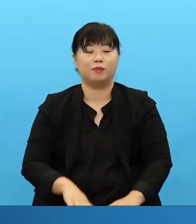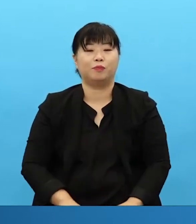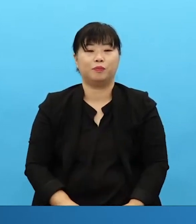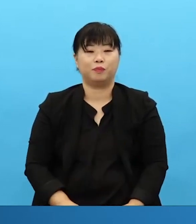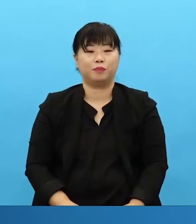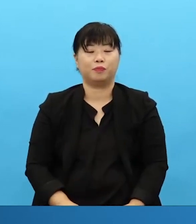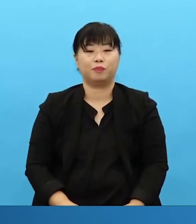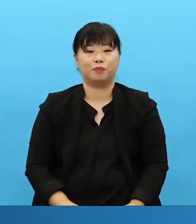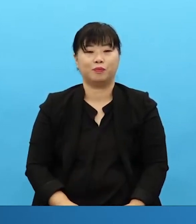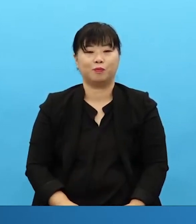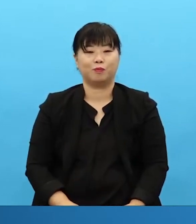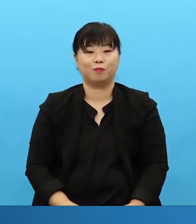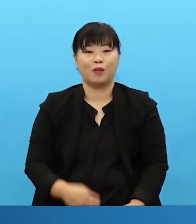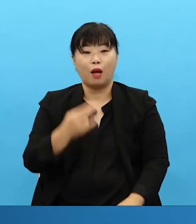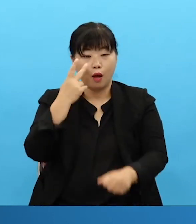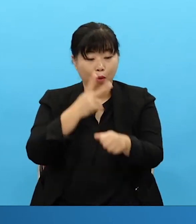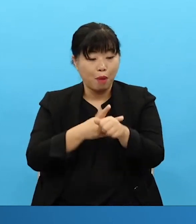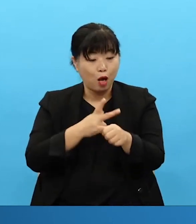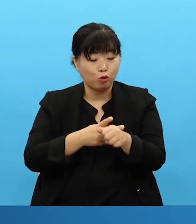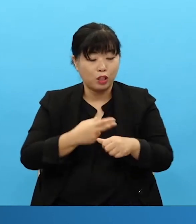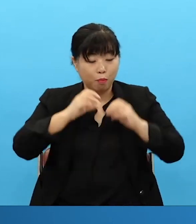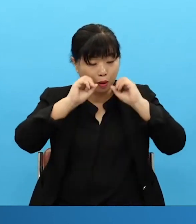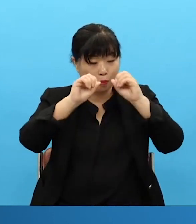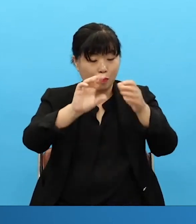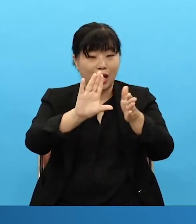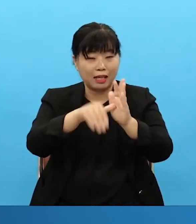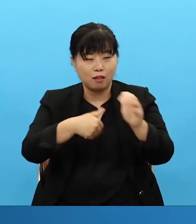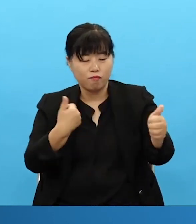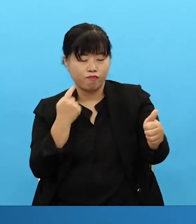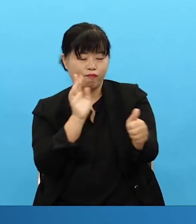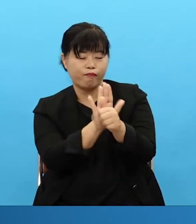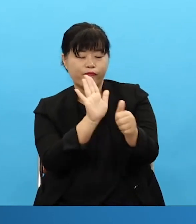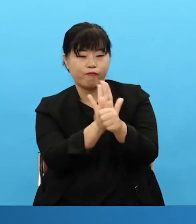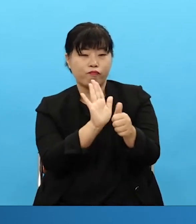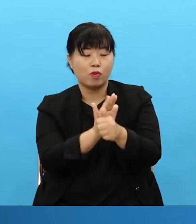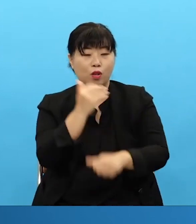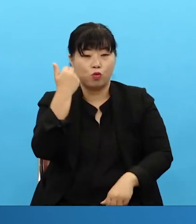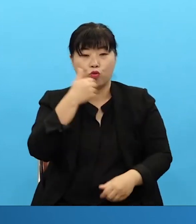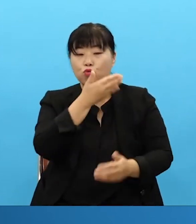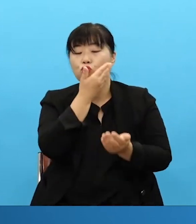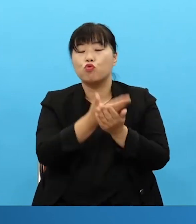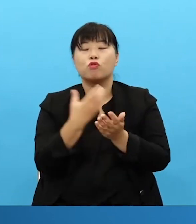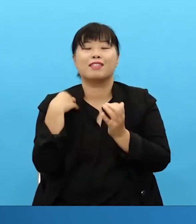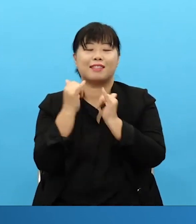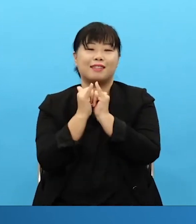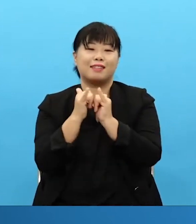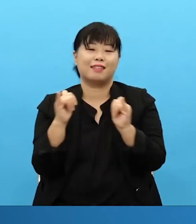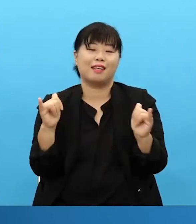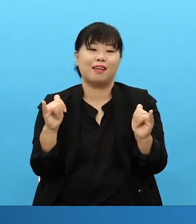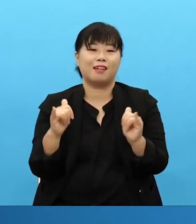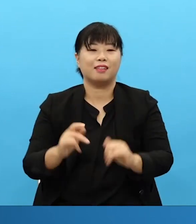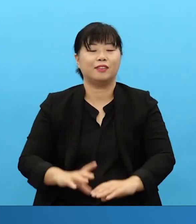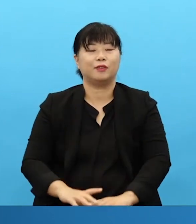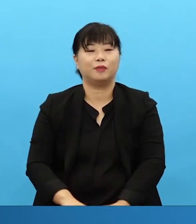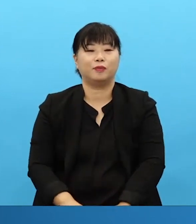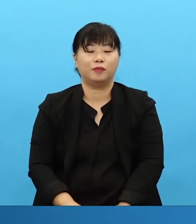afterwards everywhere where Paul went into missions field and the works took place there were church officers there. 여기서 캐치 해야 될 것은 바울과